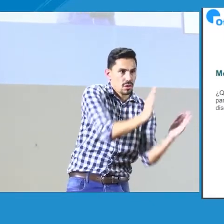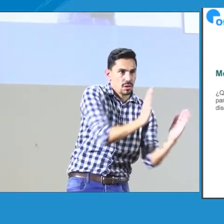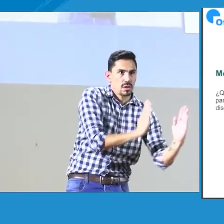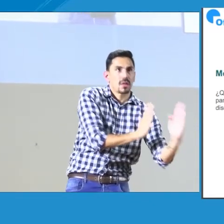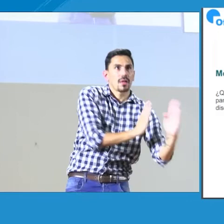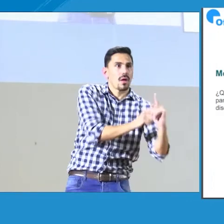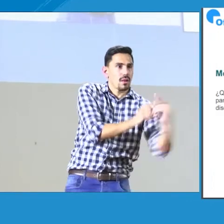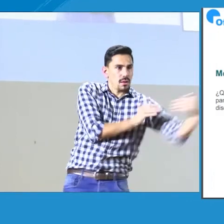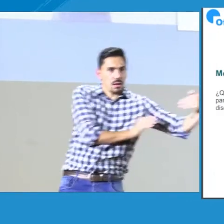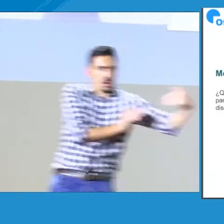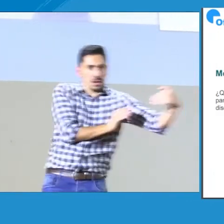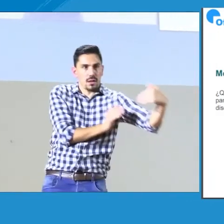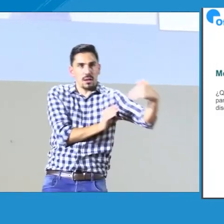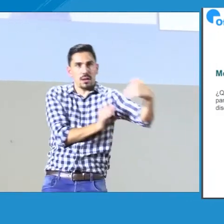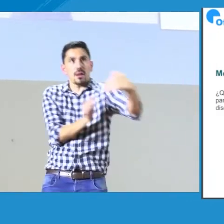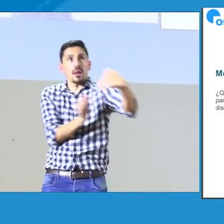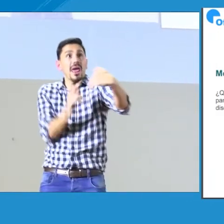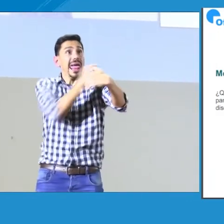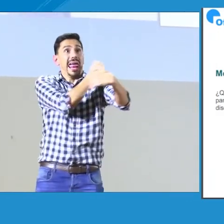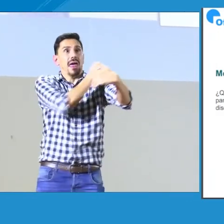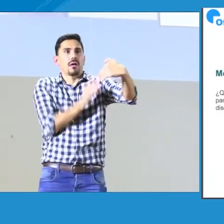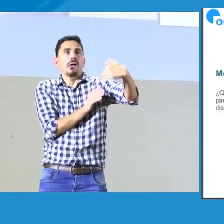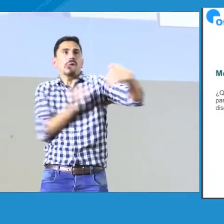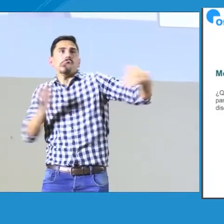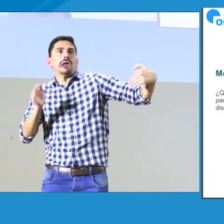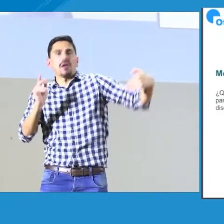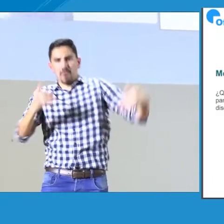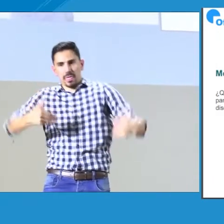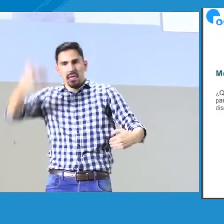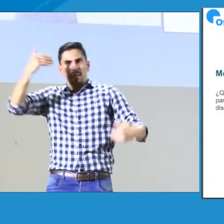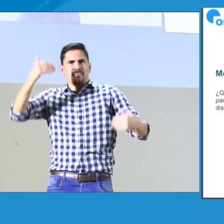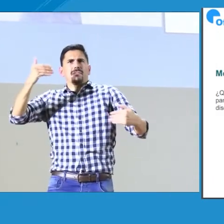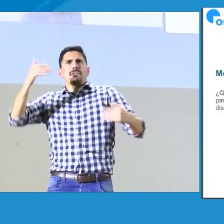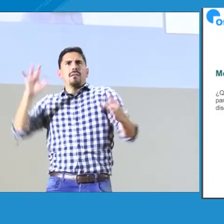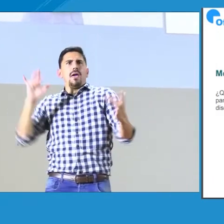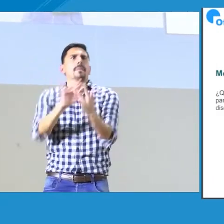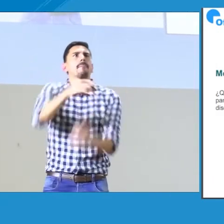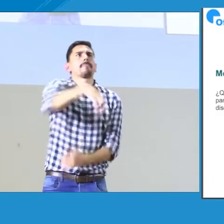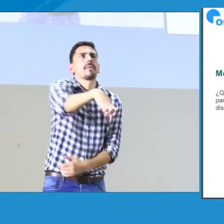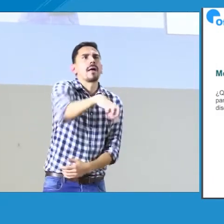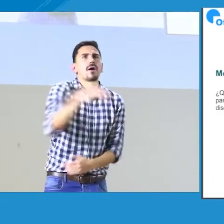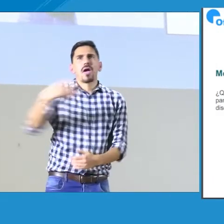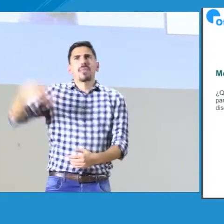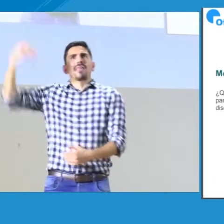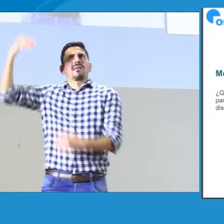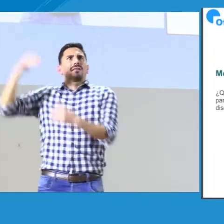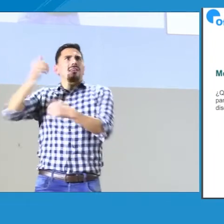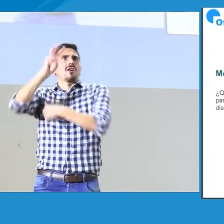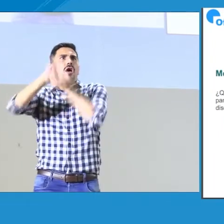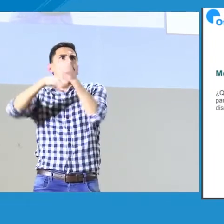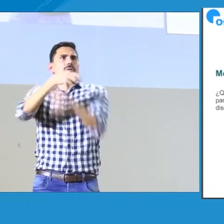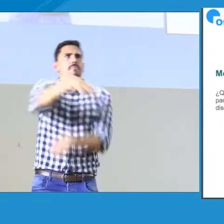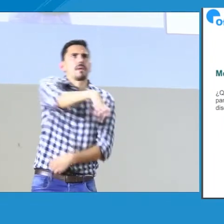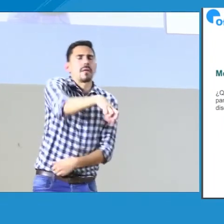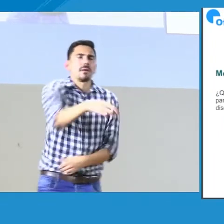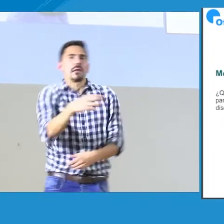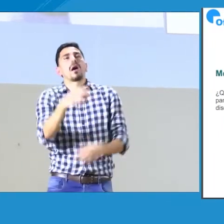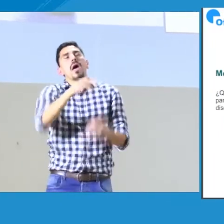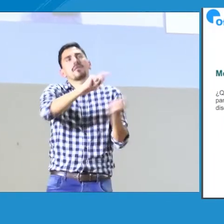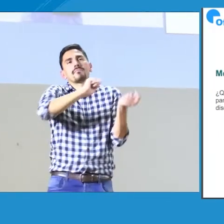conocemos las aulas regulares con los niños en ciertas edades. Cuando estas personas pasan las edades dentro de